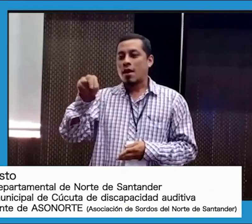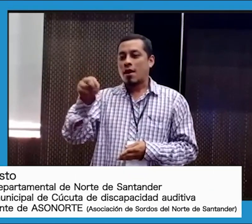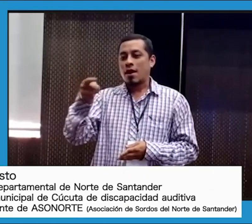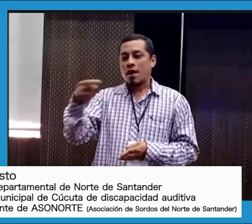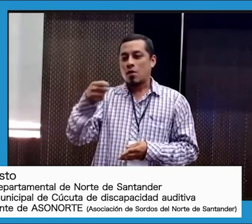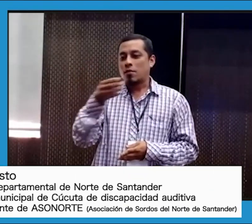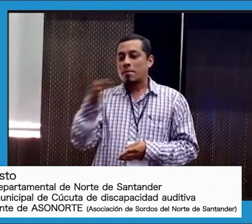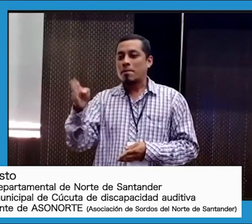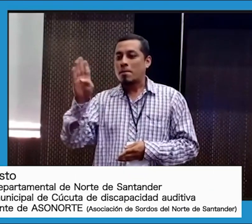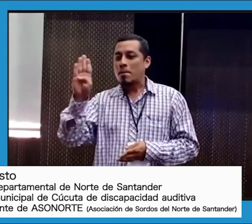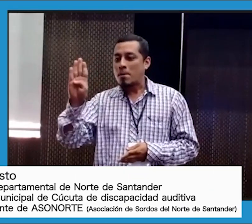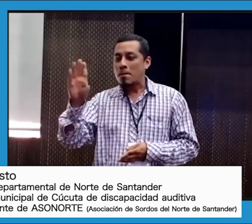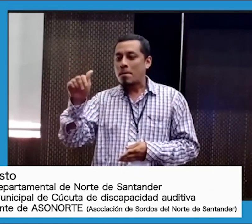es Erwin.